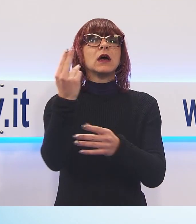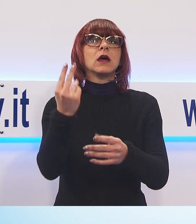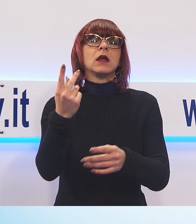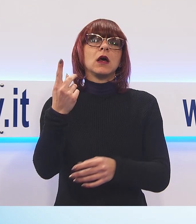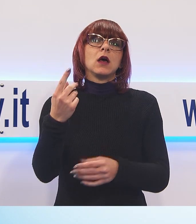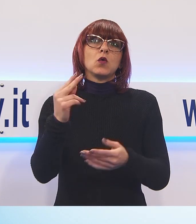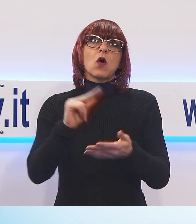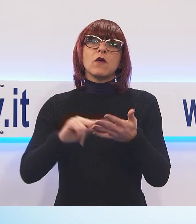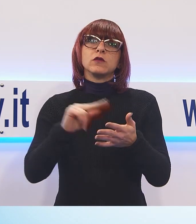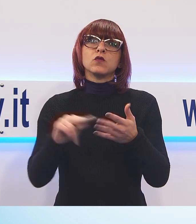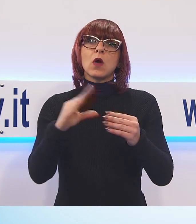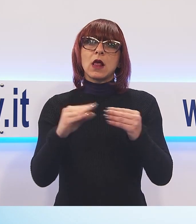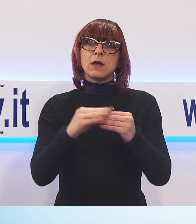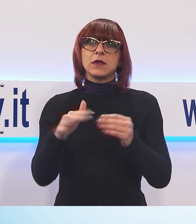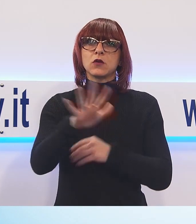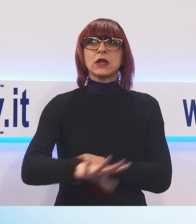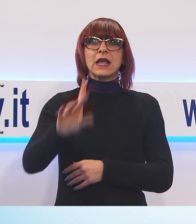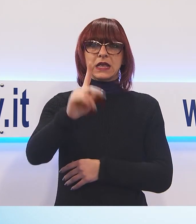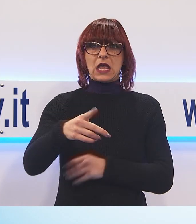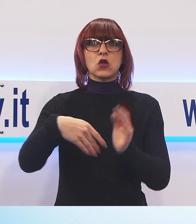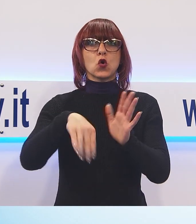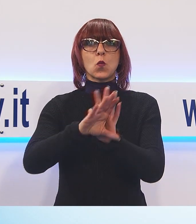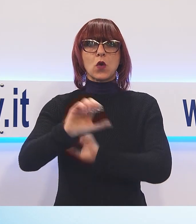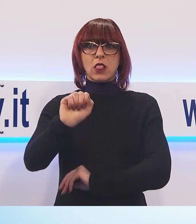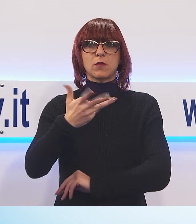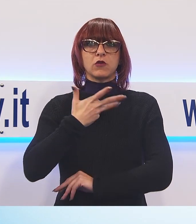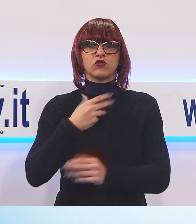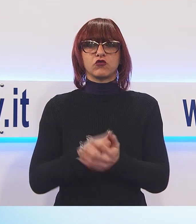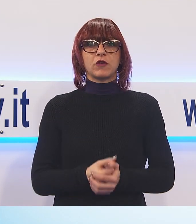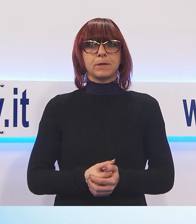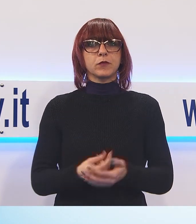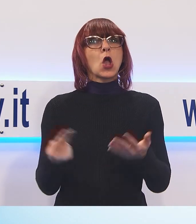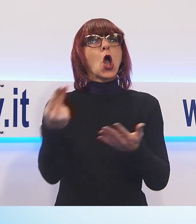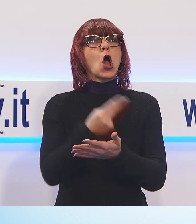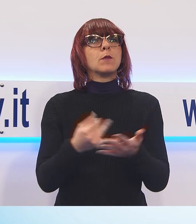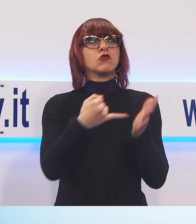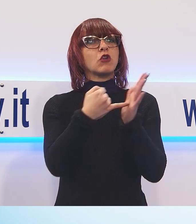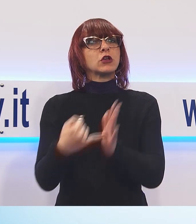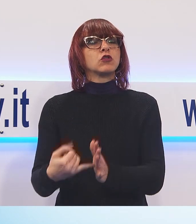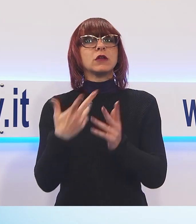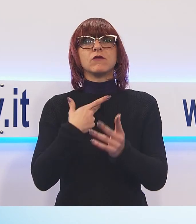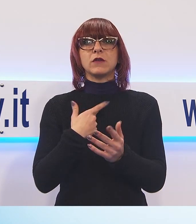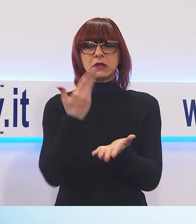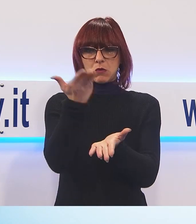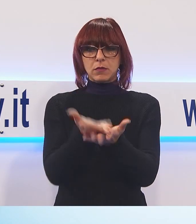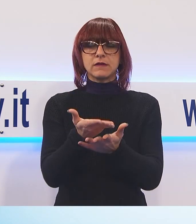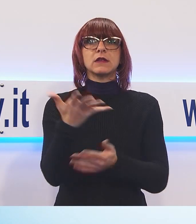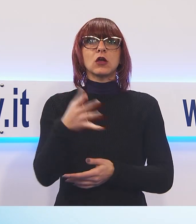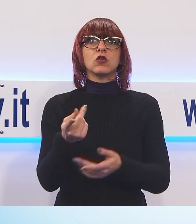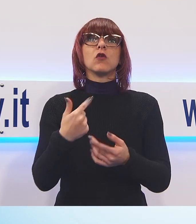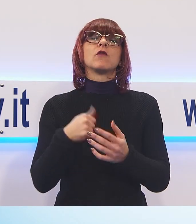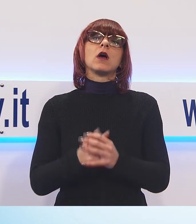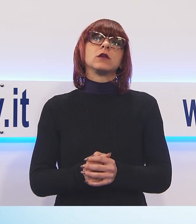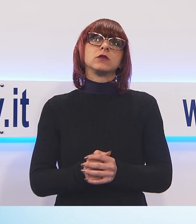Agliaio, nel comune di Alto Pascio. Dopo la presentazione del progetto definitivo nella Commissione Consiliare Scuola e Lavori Pubblici, le